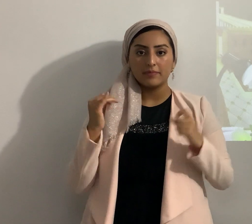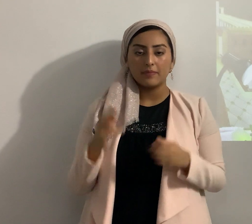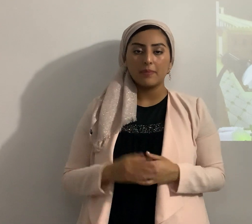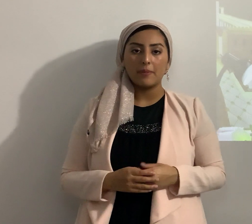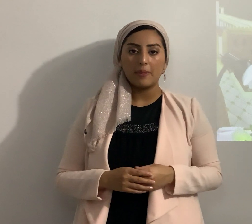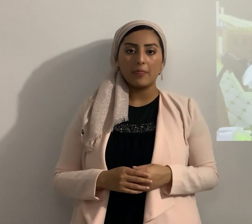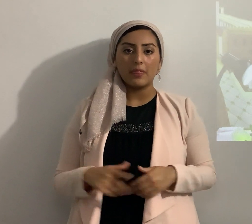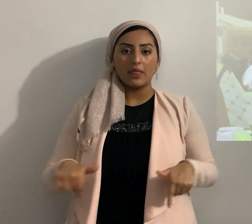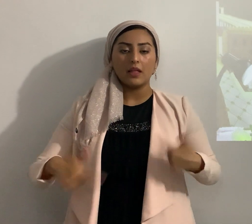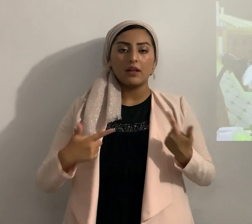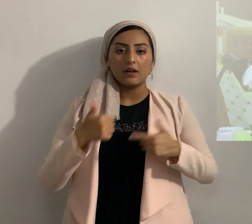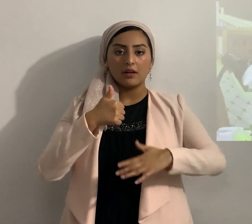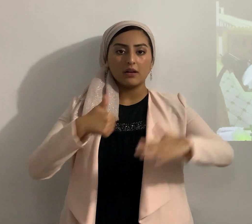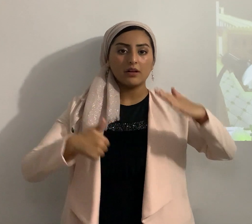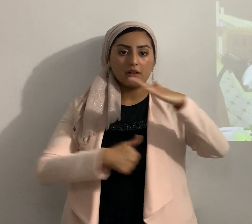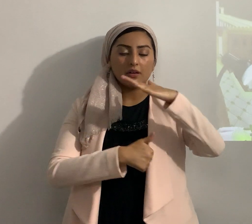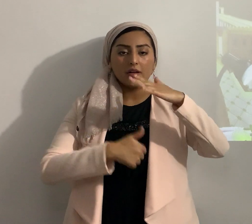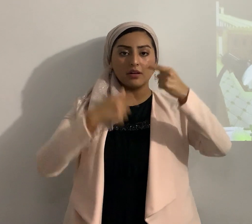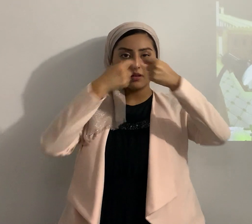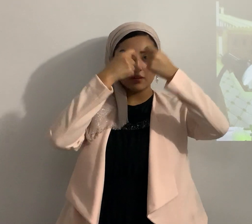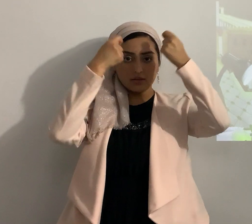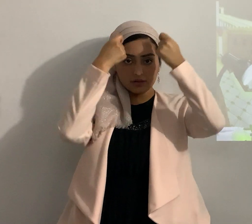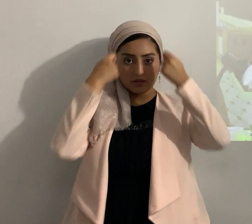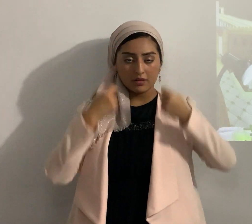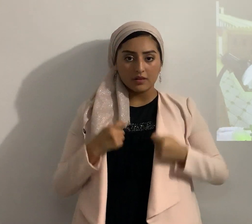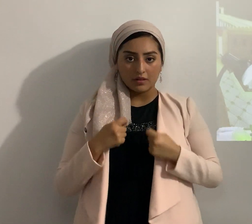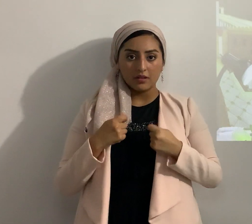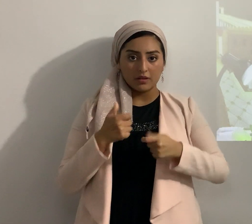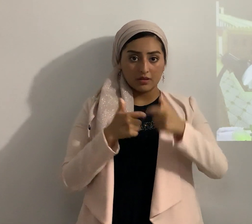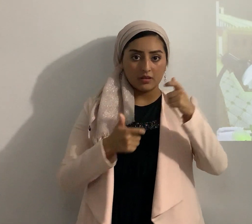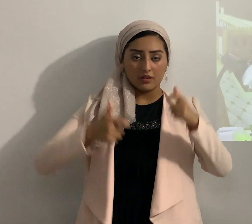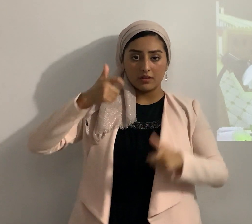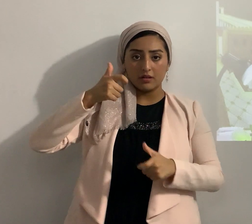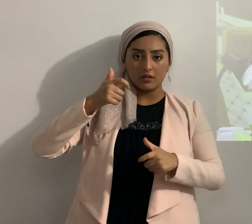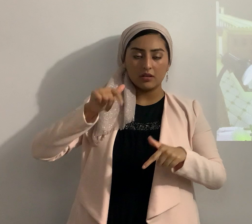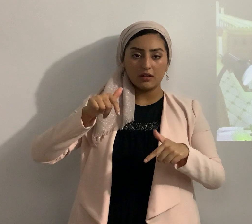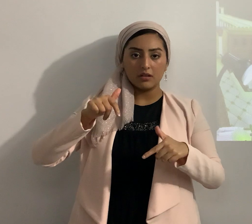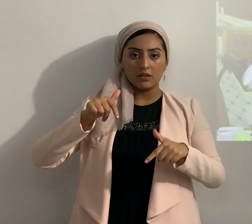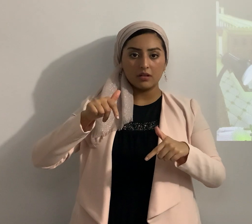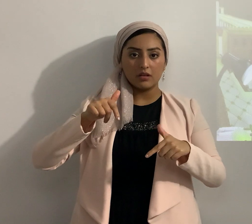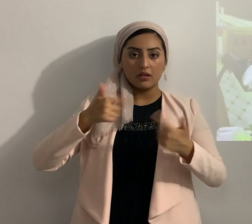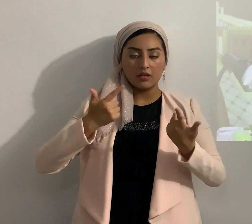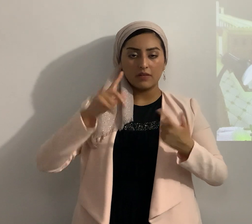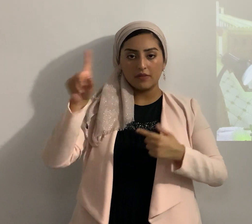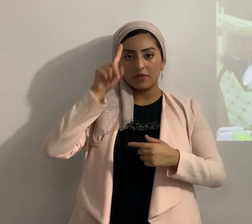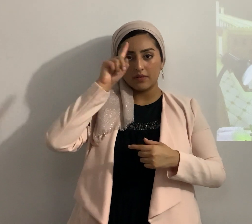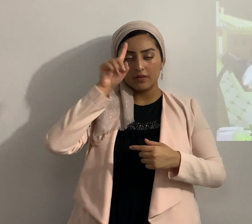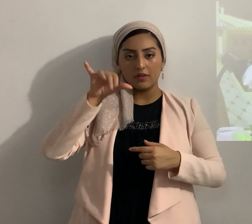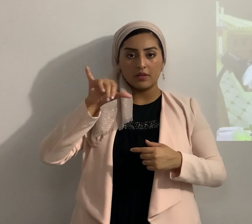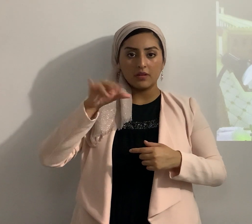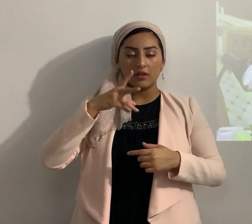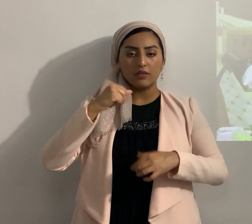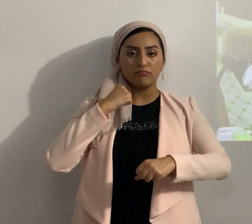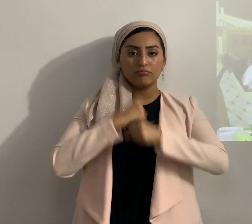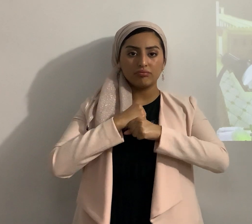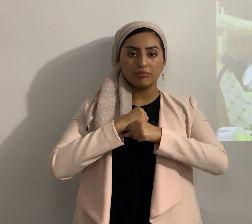al talit al abrigo pero es al talit de Yahweh morará por siempre y seguro a ver